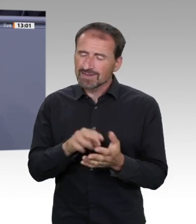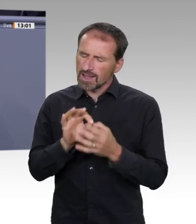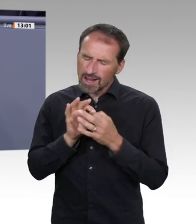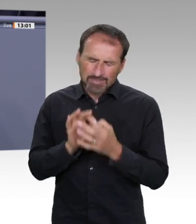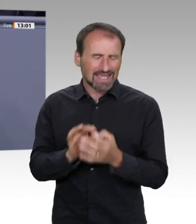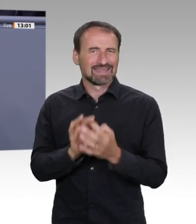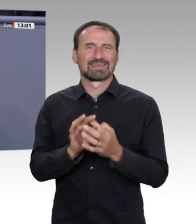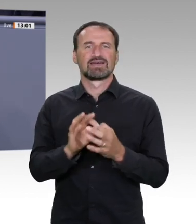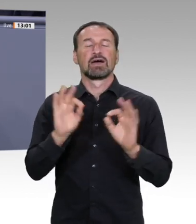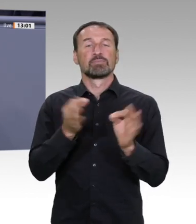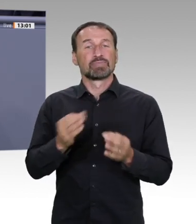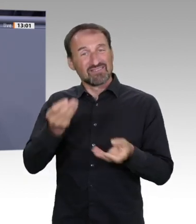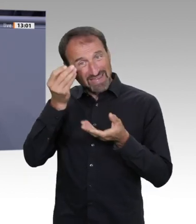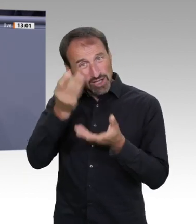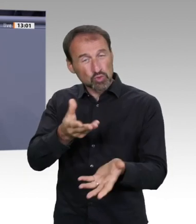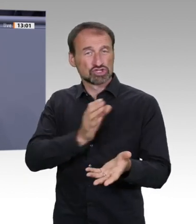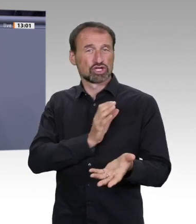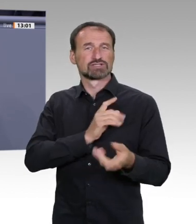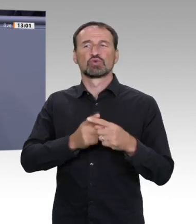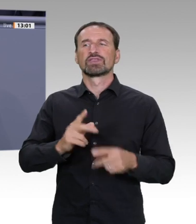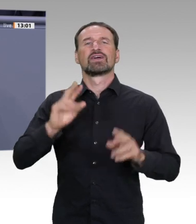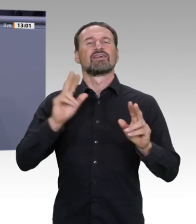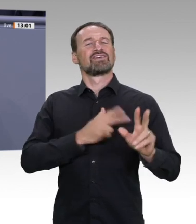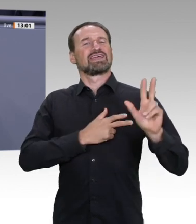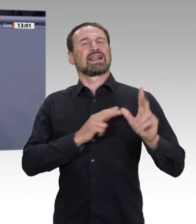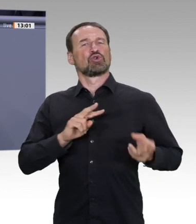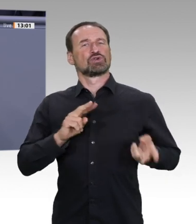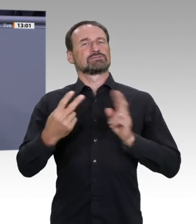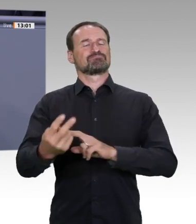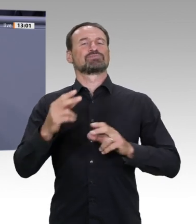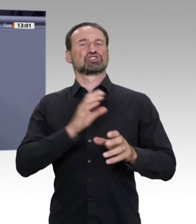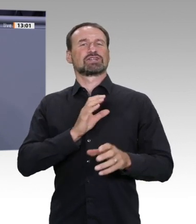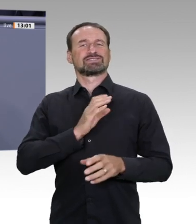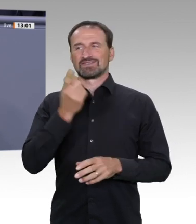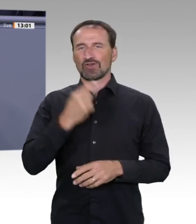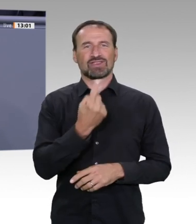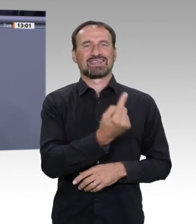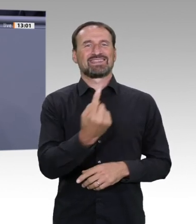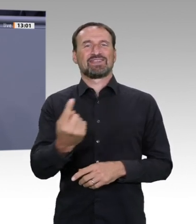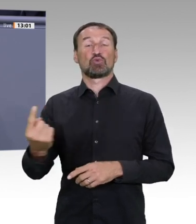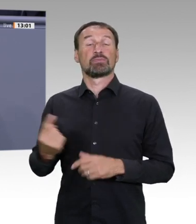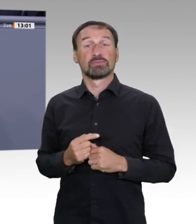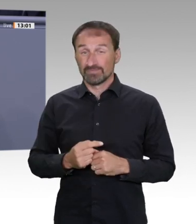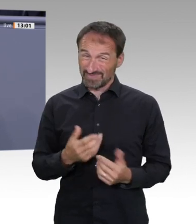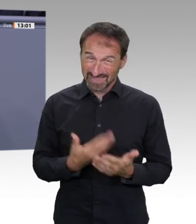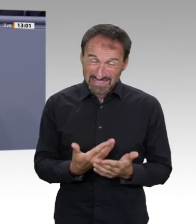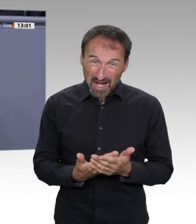Verwirklichungschancen des Einzelnen. Deshalb erinnere ich in dieser Nachhaltigkeitswoche